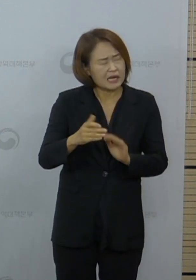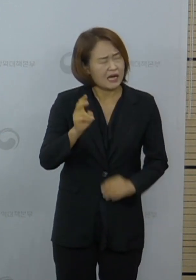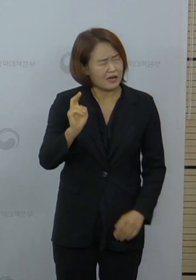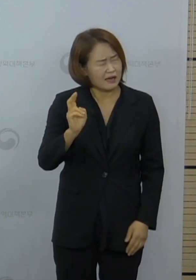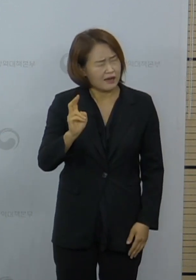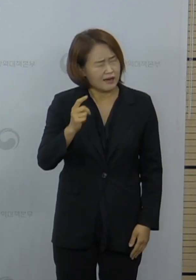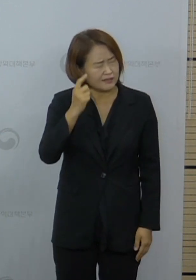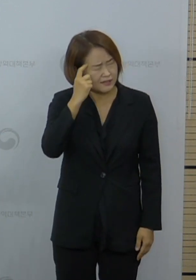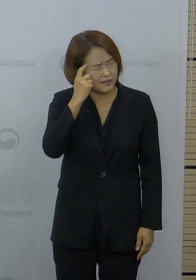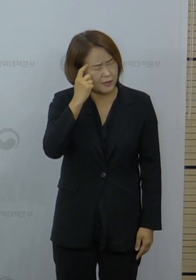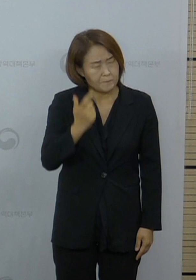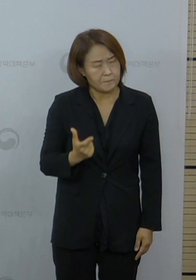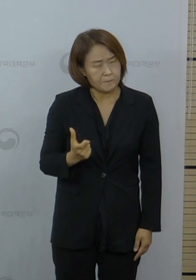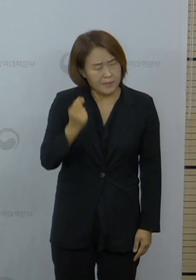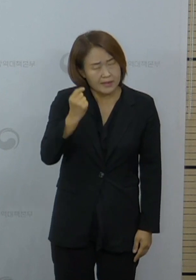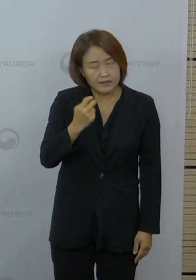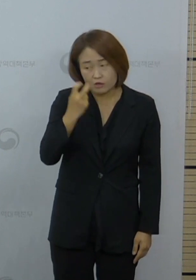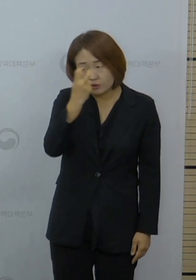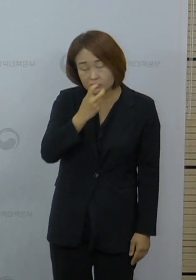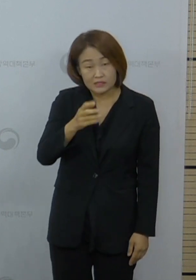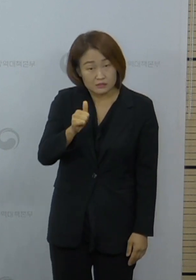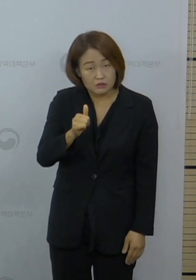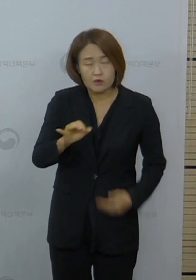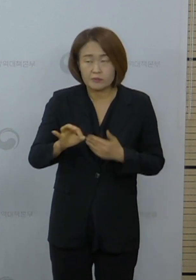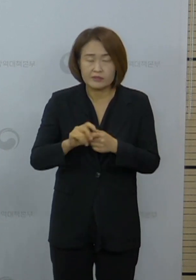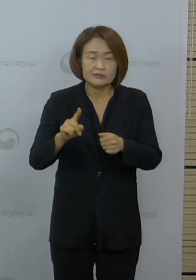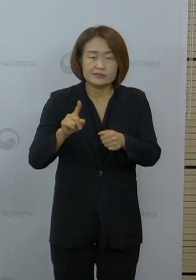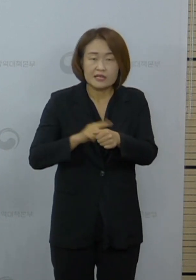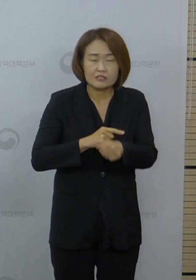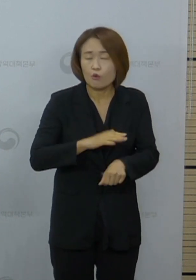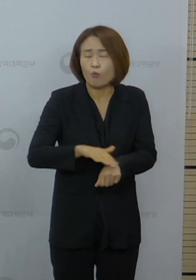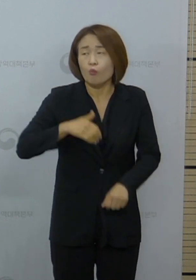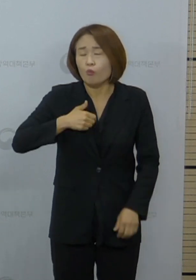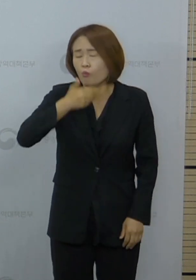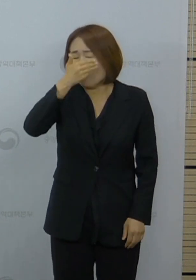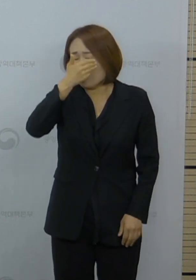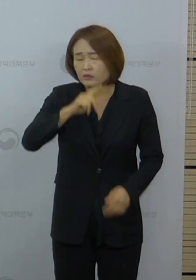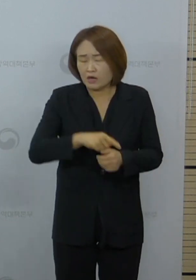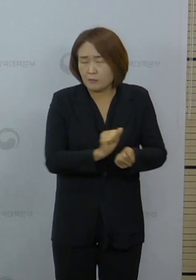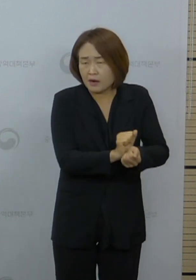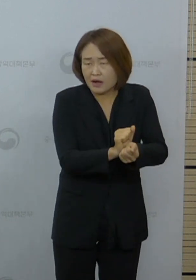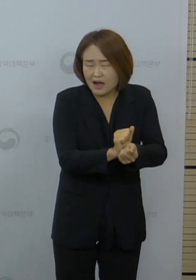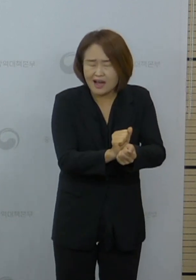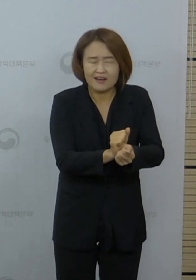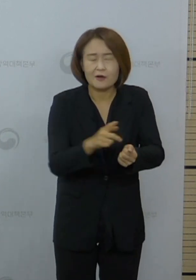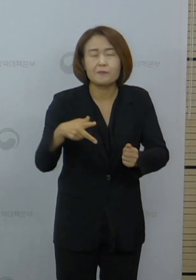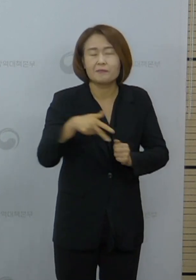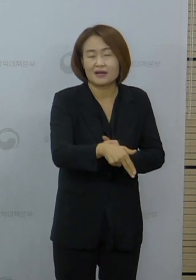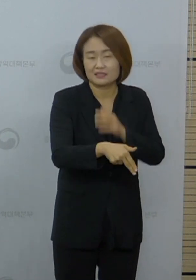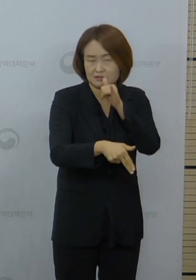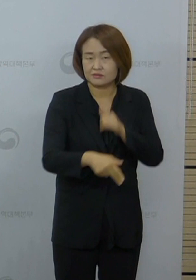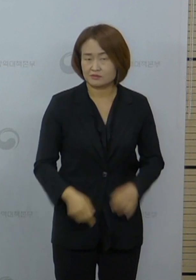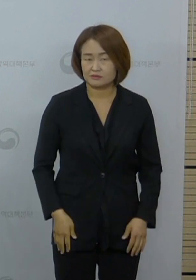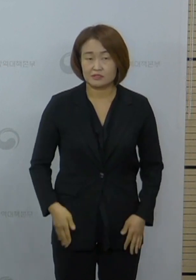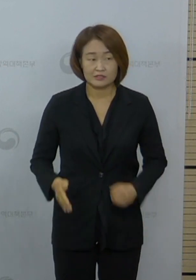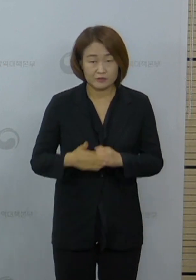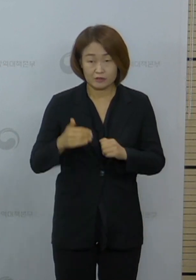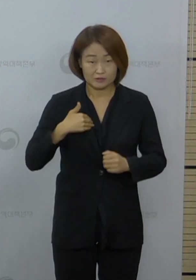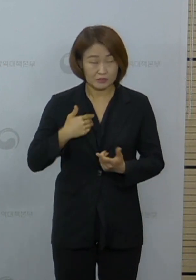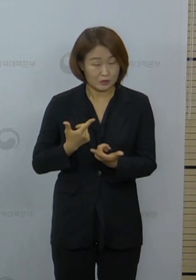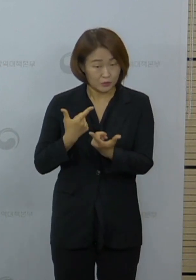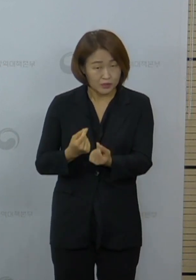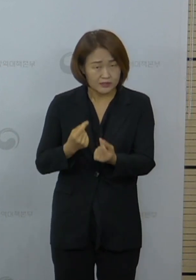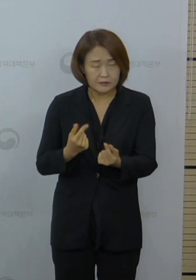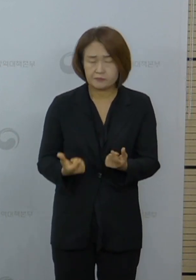조기에 진단검사를 받는다면 조용한 전파를 차단할 수 있습니다. 보건 당국도 속도를 내서